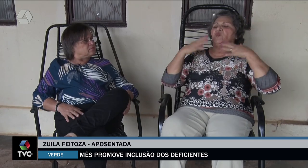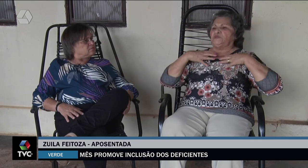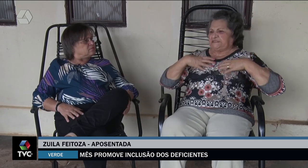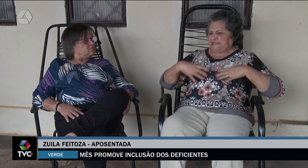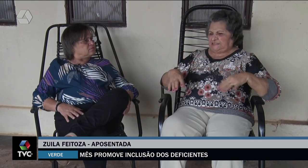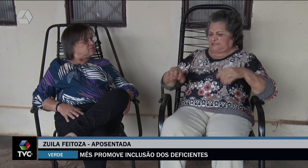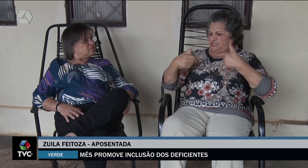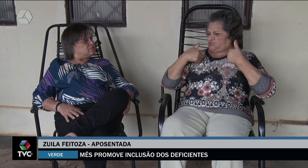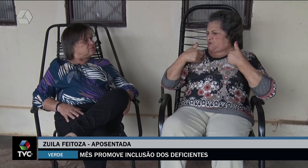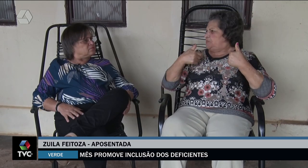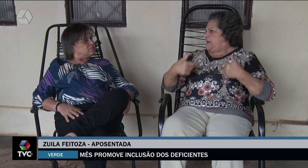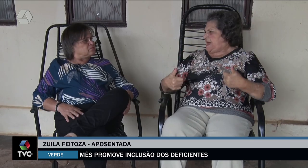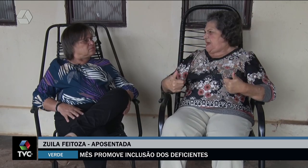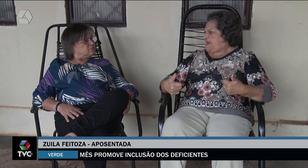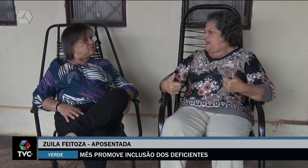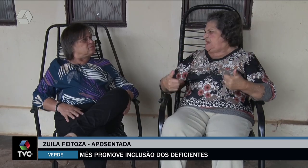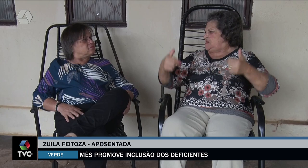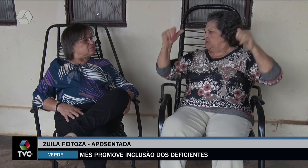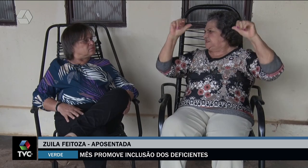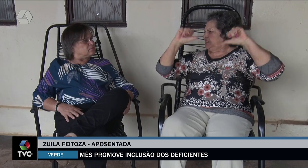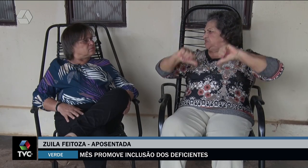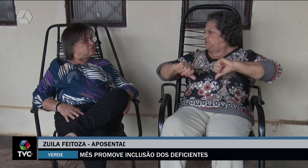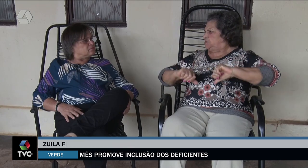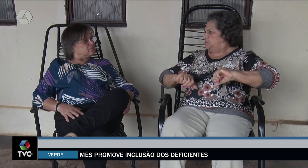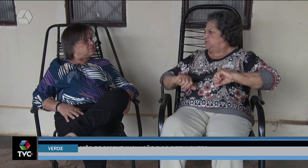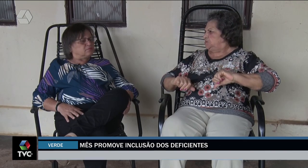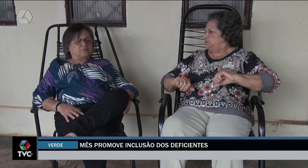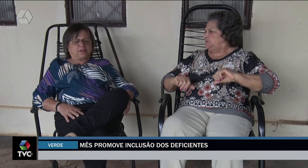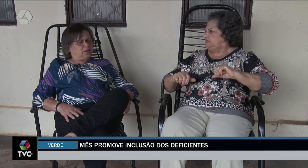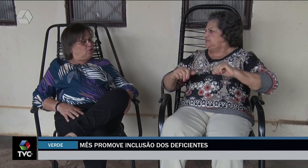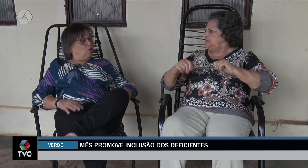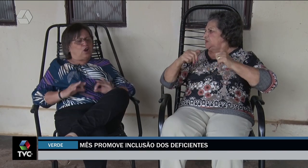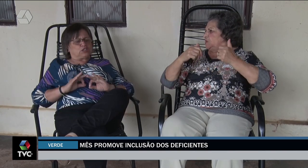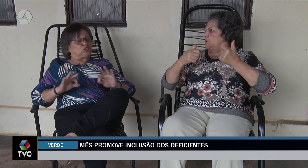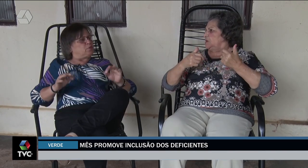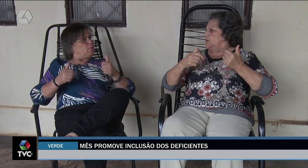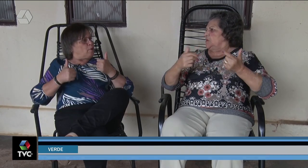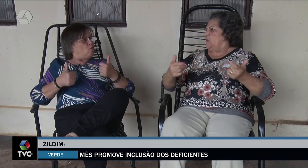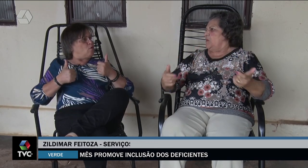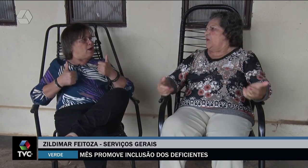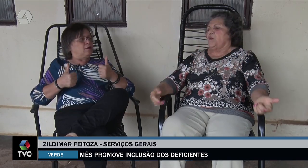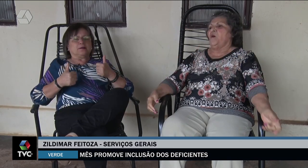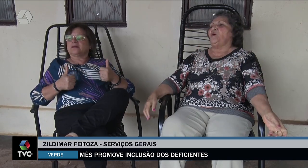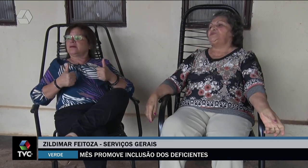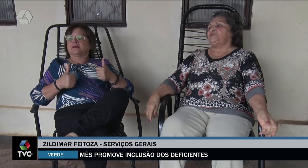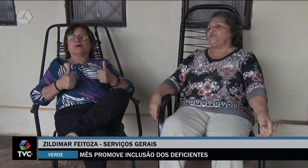você se sentiu bem ou se sentiu ruim? Ótimo,